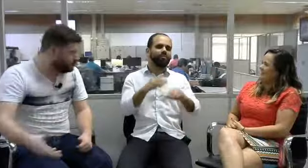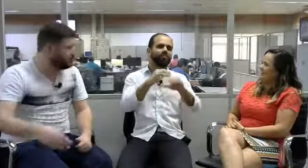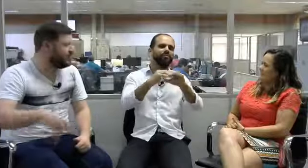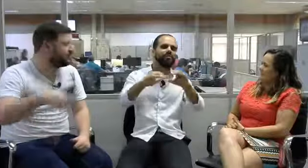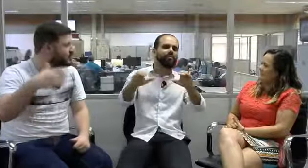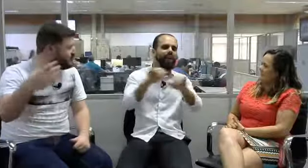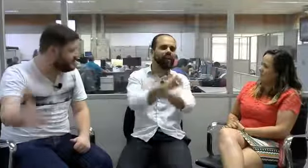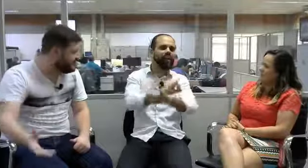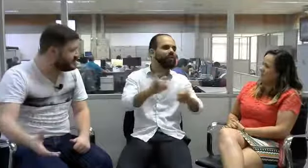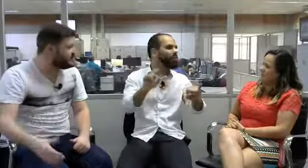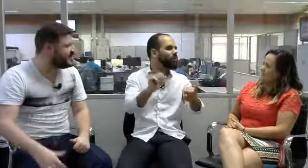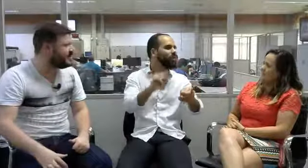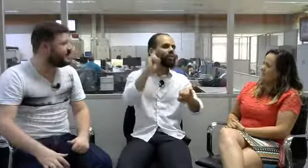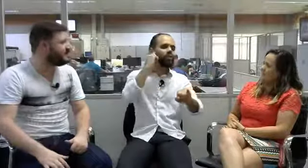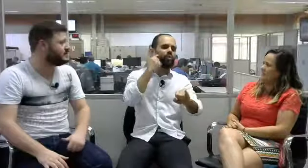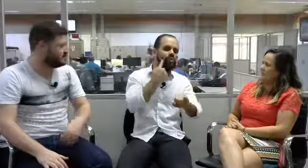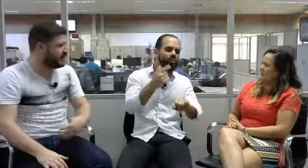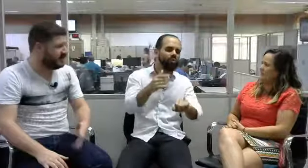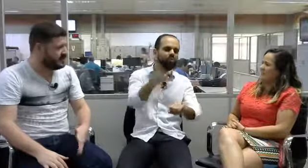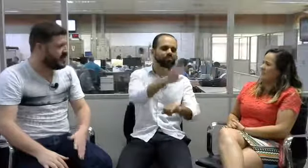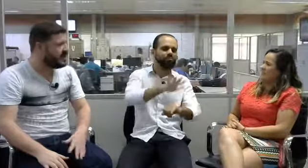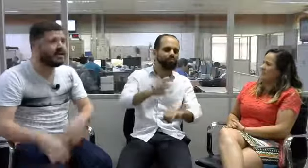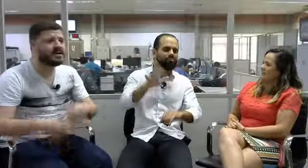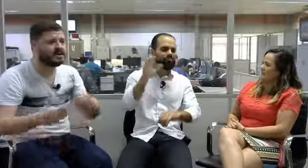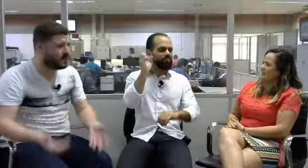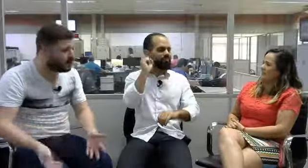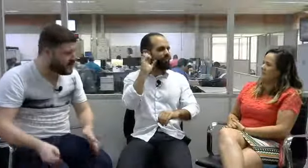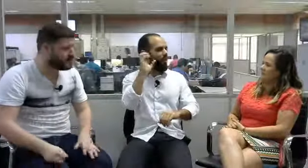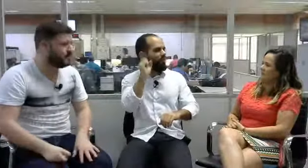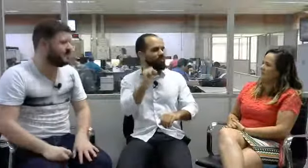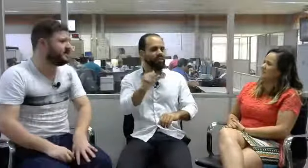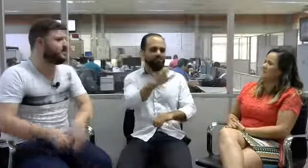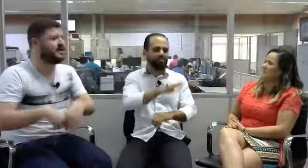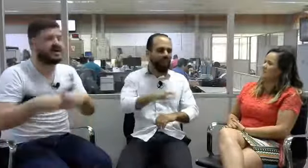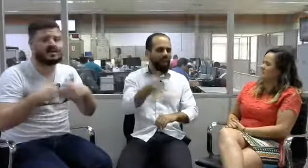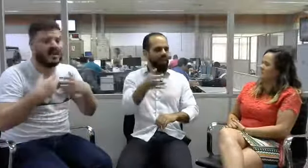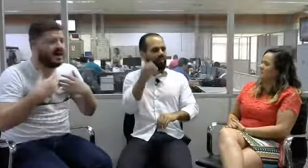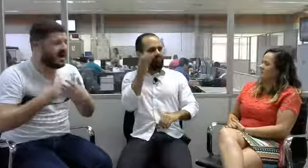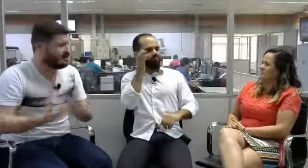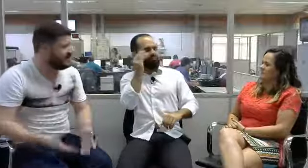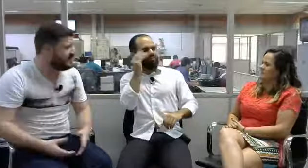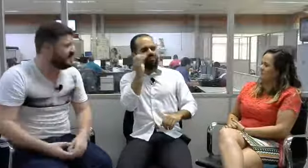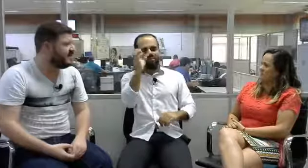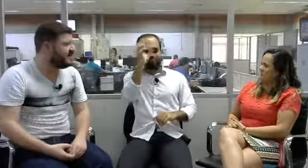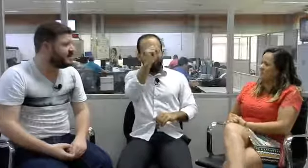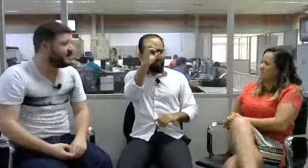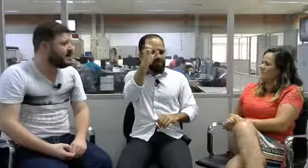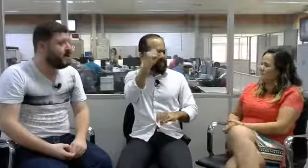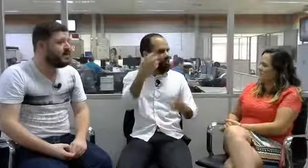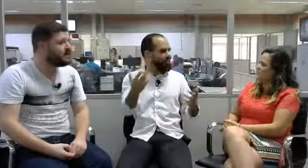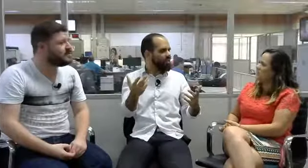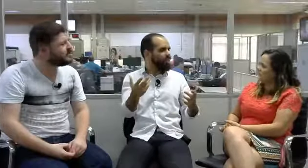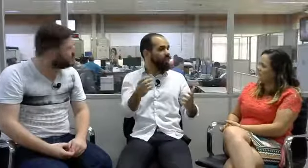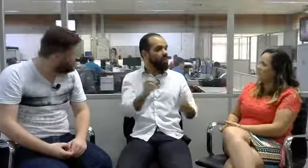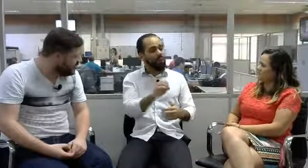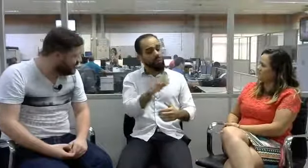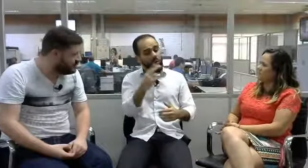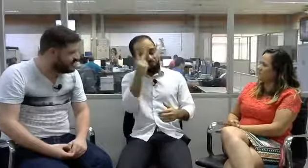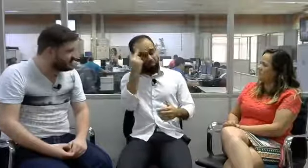e aos ouvintes que queiram conhecer um pouco mais sobre isso, que queiram aprender Libras, ou mesmo que não queiram, mas que